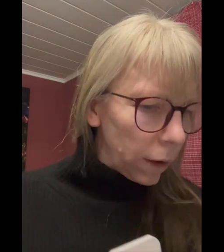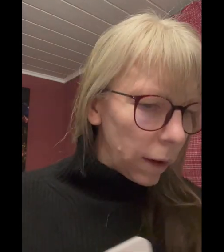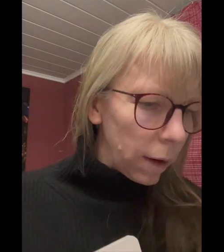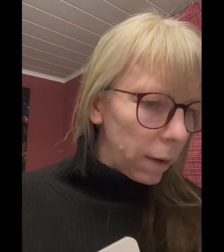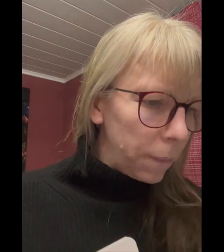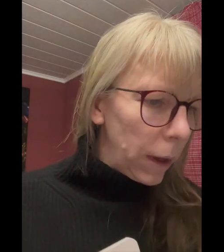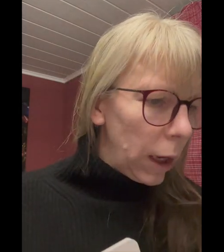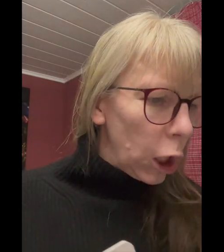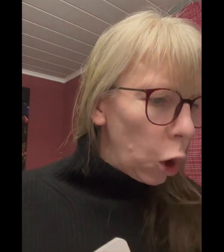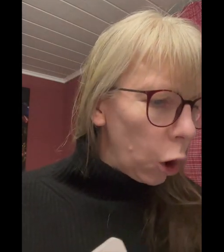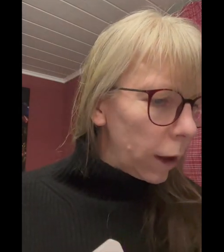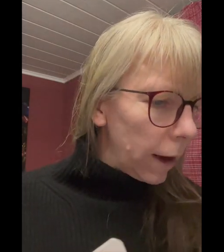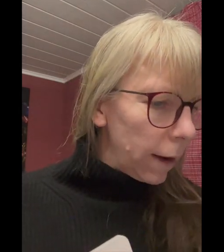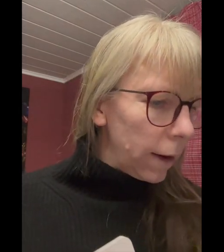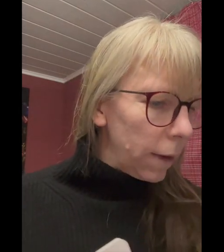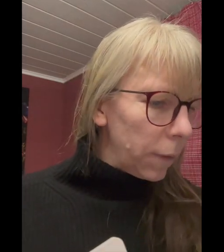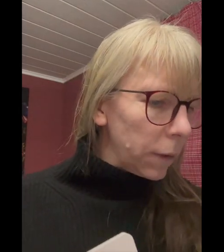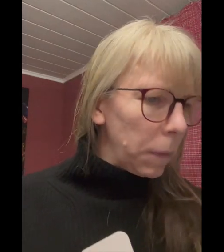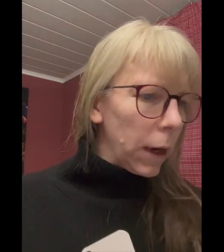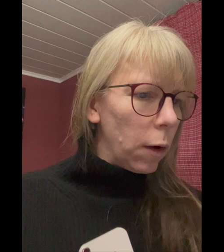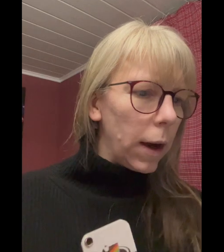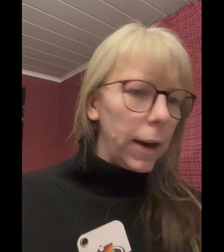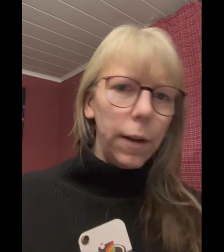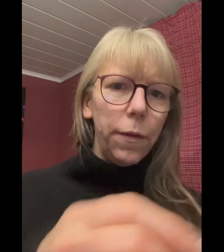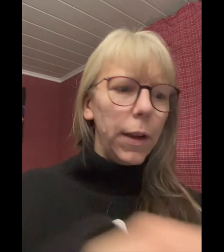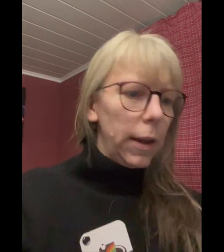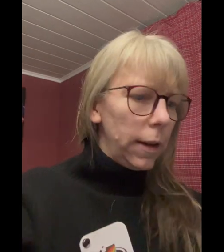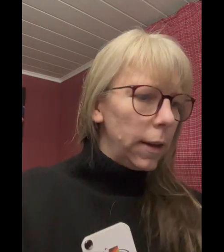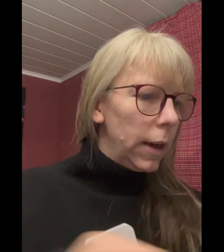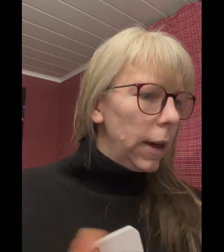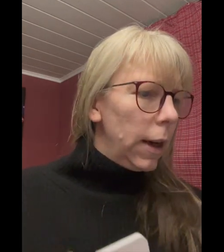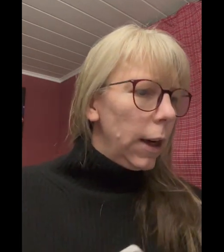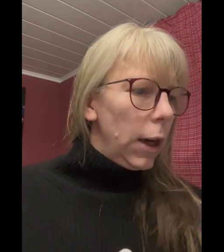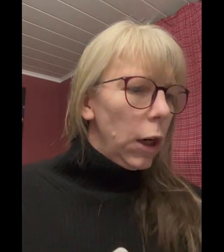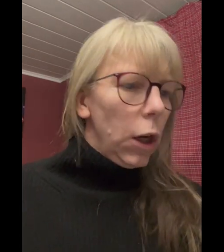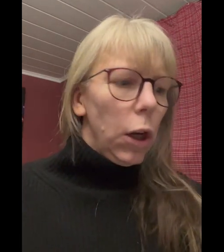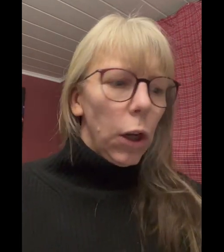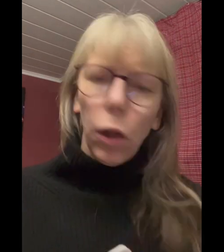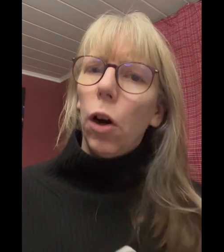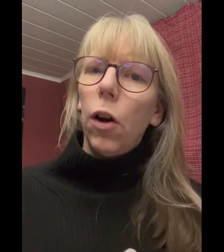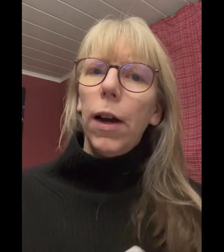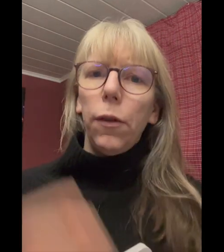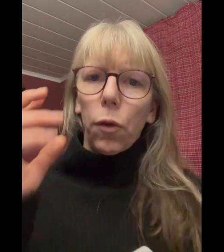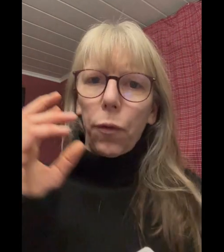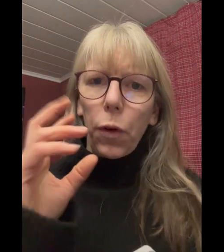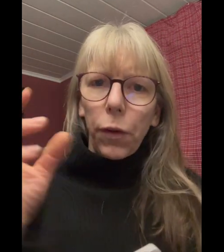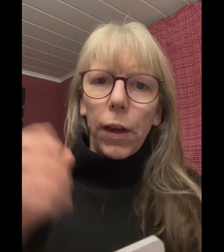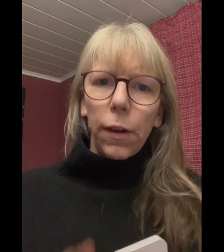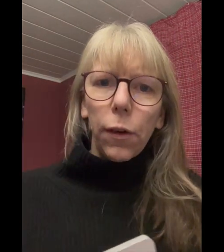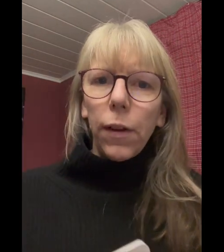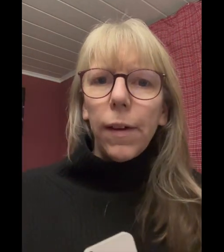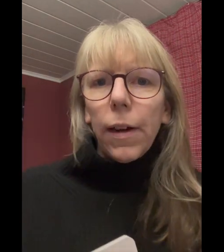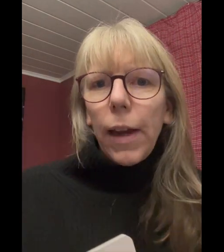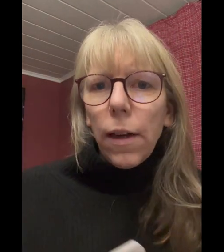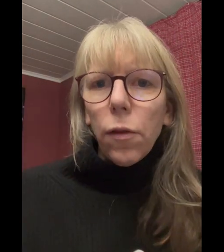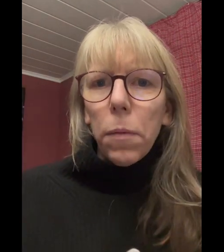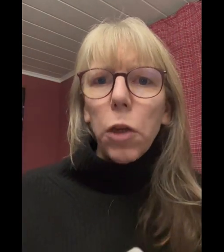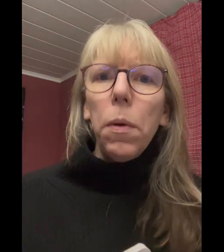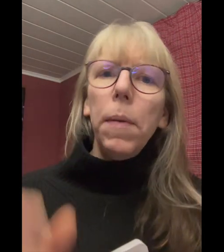gucken, was mir noch einfällt. Ja, also Flüssigkeit, solche Sachen gehen zum Beispiel. Man